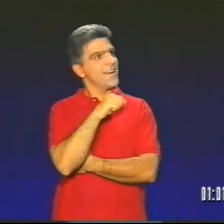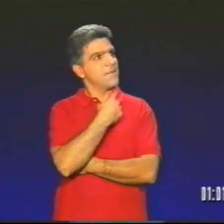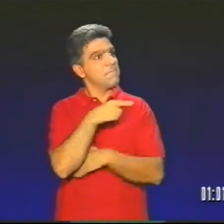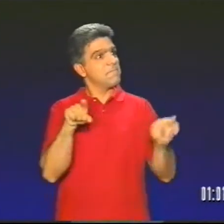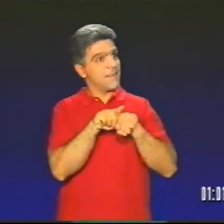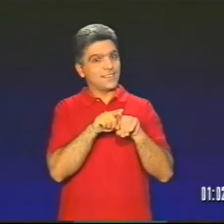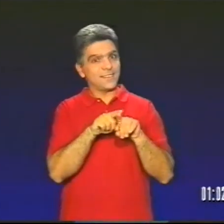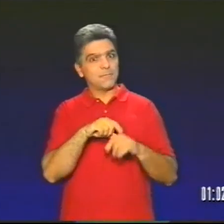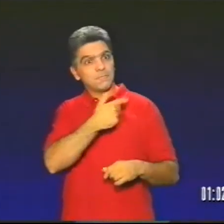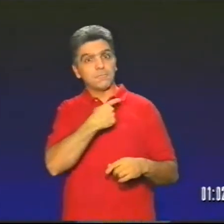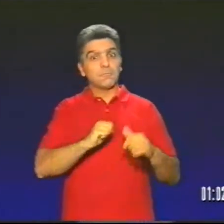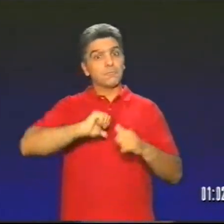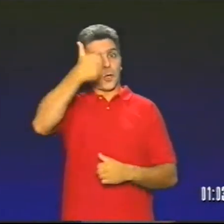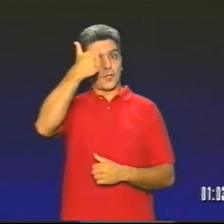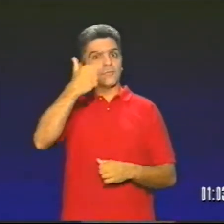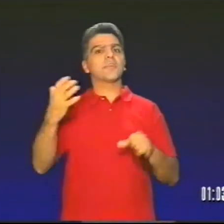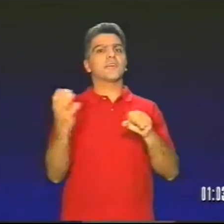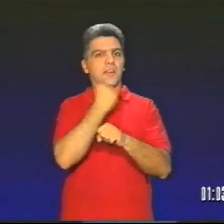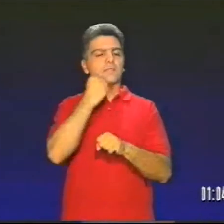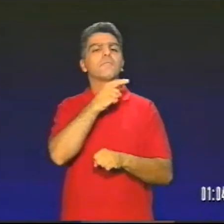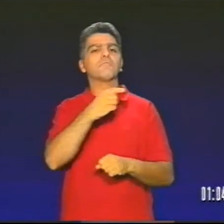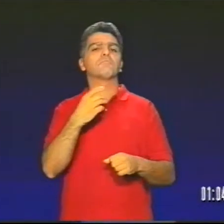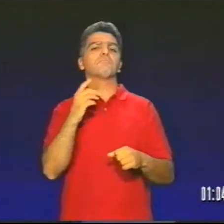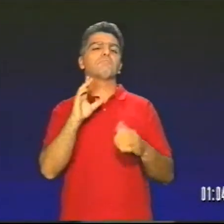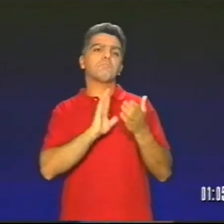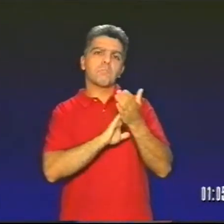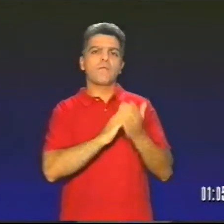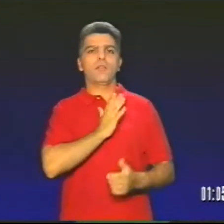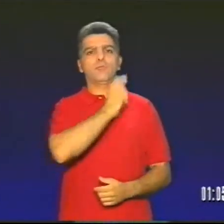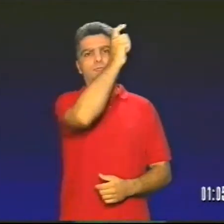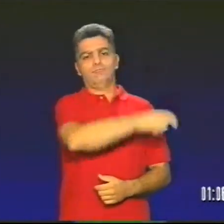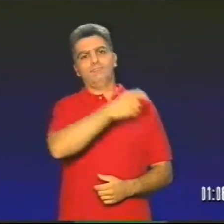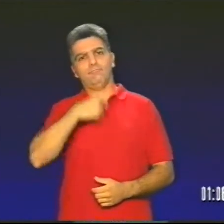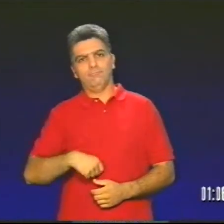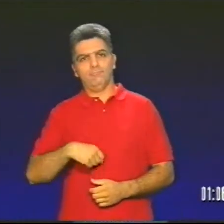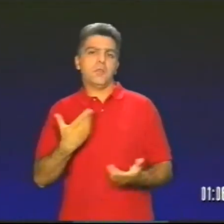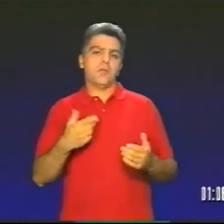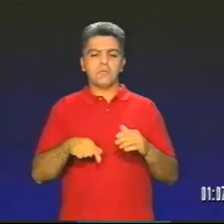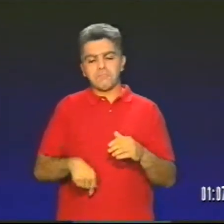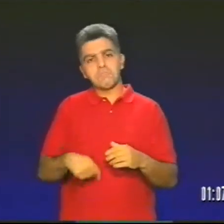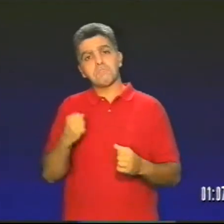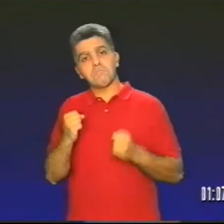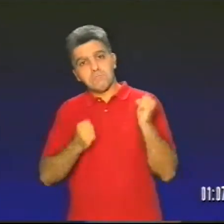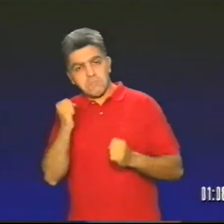περίμενε Ναι, ναι, αφού σκέφτηκε, ναι, ναι, του απάντησε Όποιος γει πρώτος και κερδίσει, θα είναι ο καλύτερος